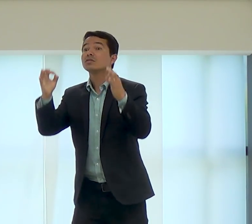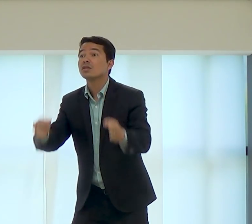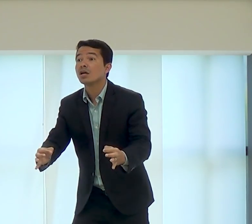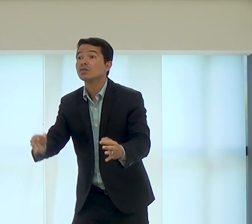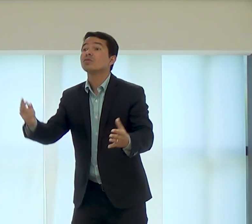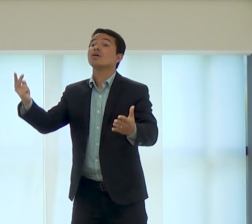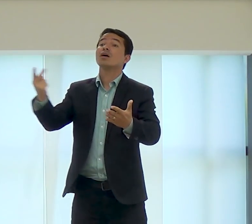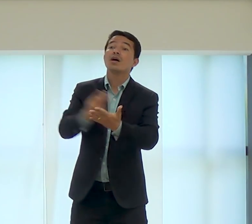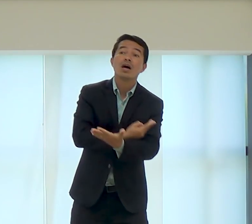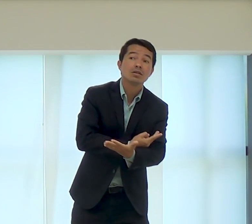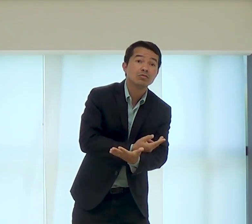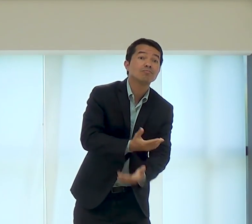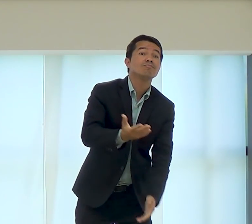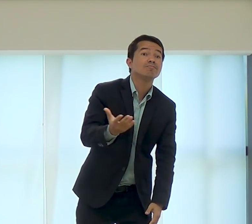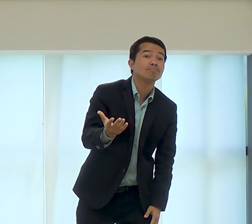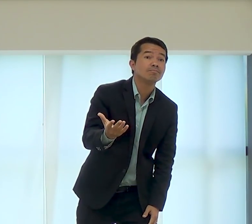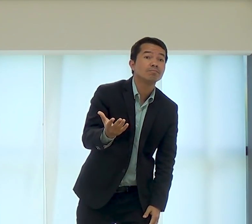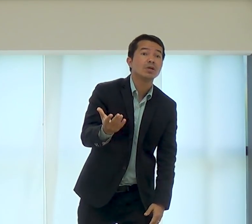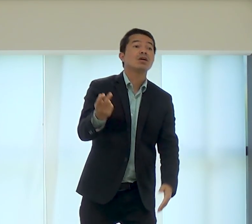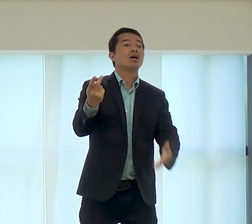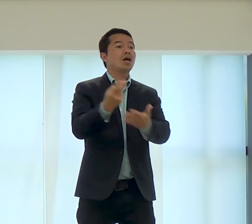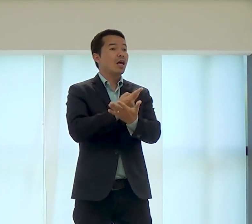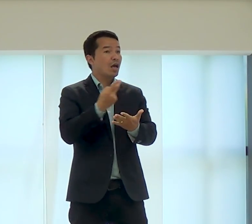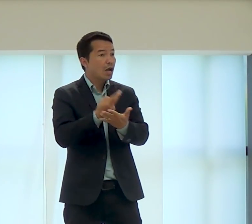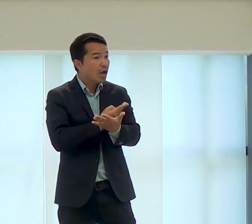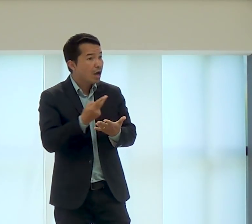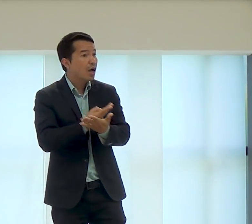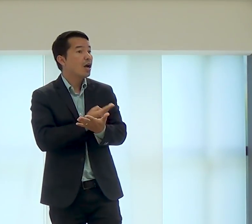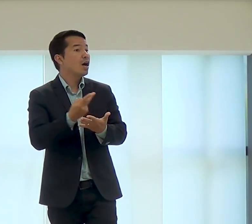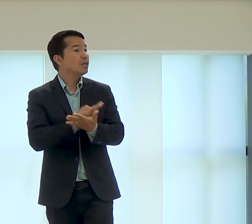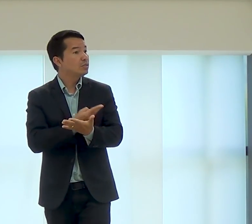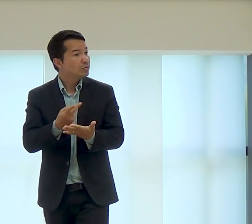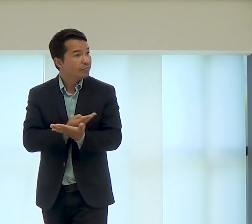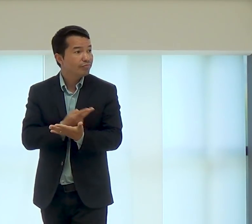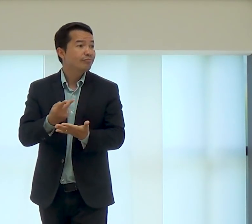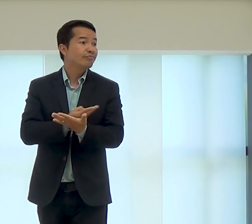prática do sexo antes do casamento, se é certo ou errado. Se é errado.